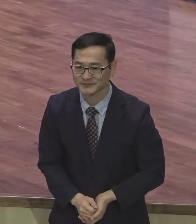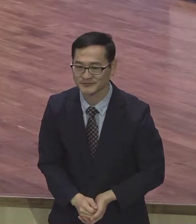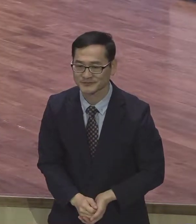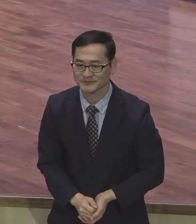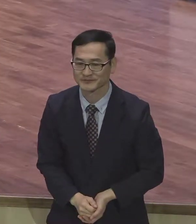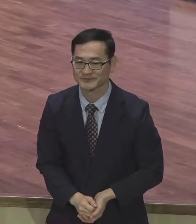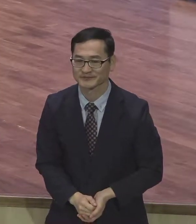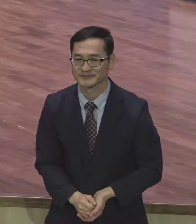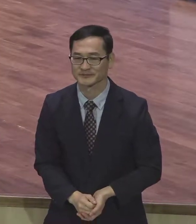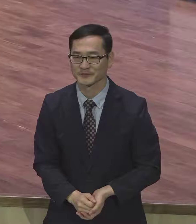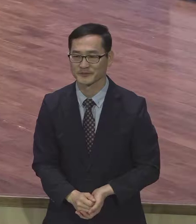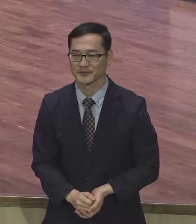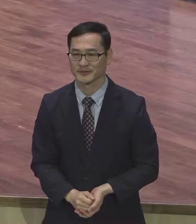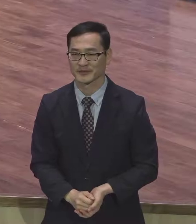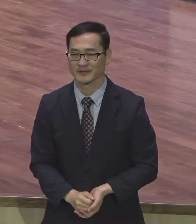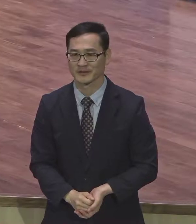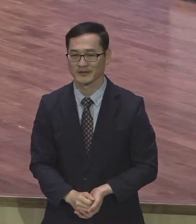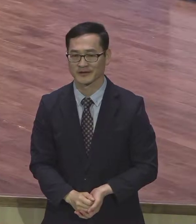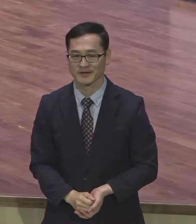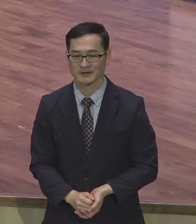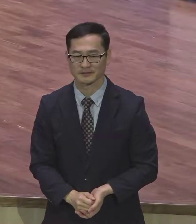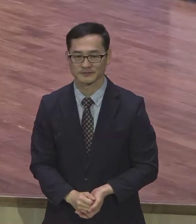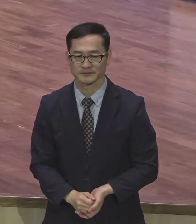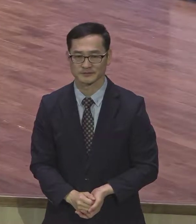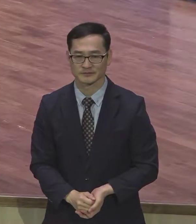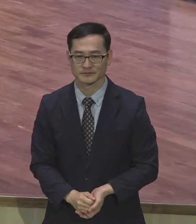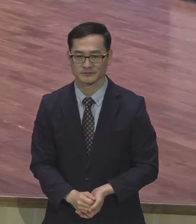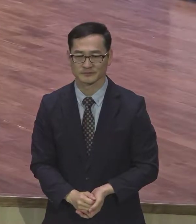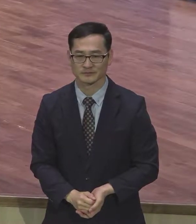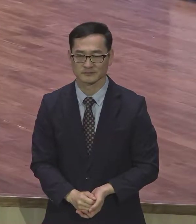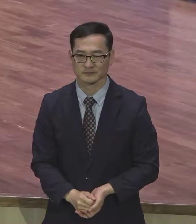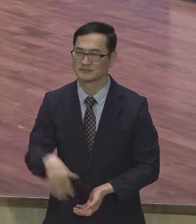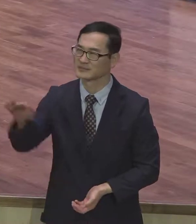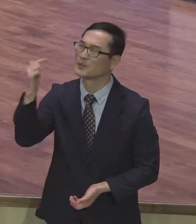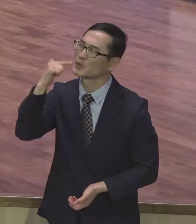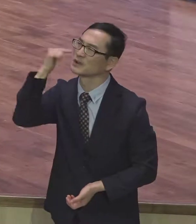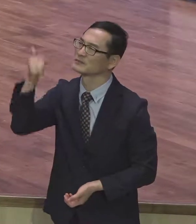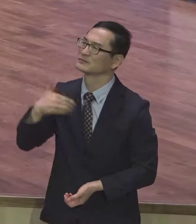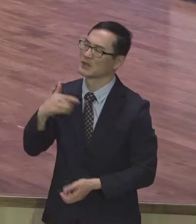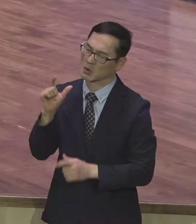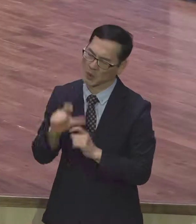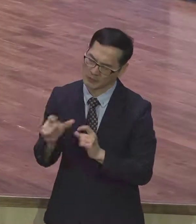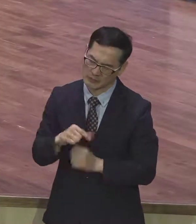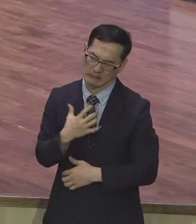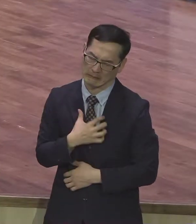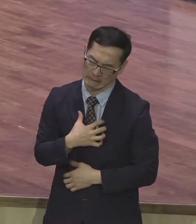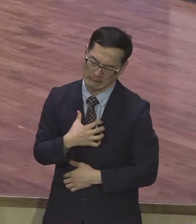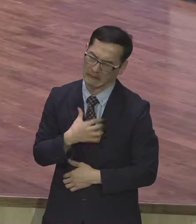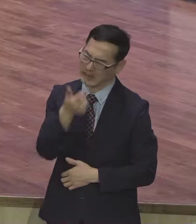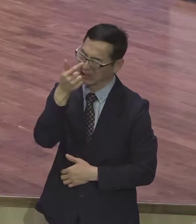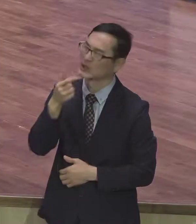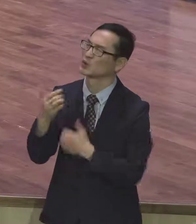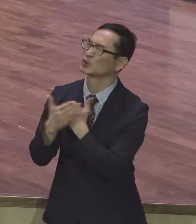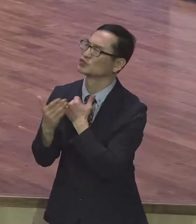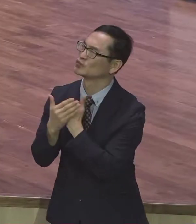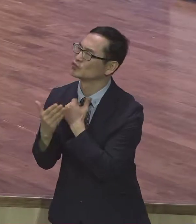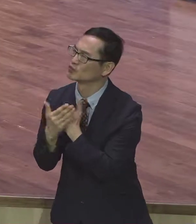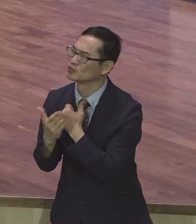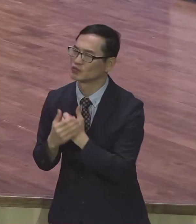절대로 이유 없어요. 목사님 나 고민 많아요. 나 걱정 많아요. 나 기도 제목 많아요. 다 속았어요.